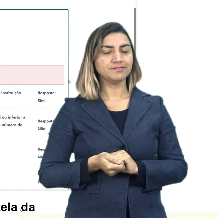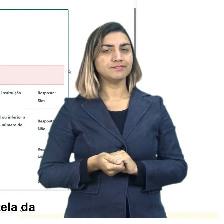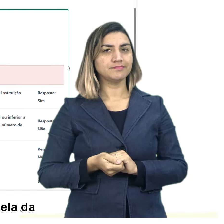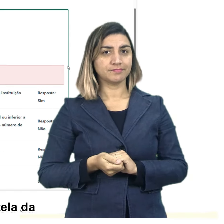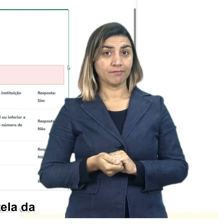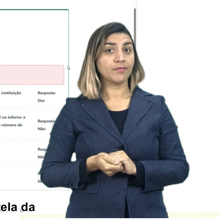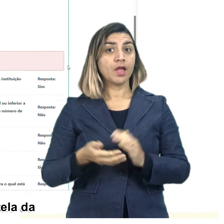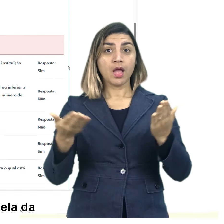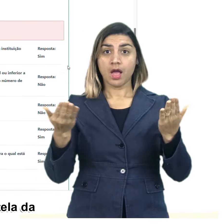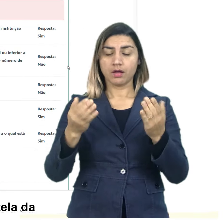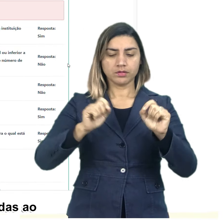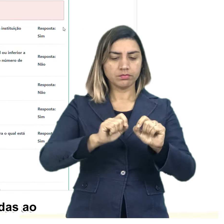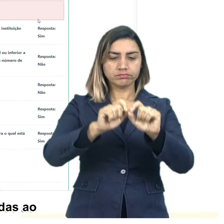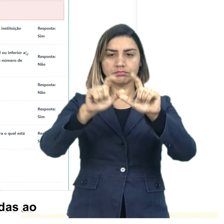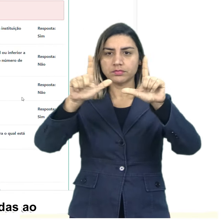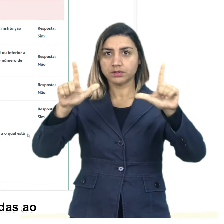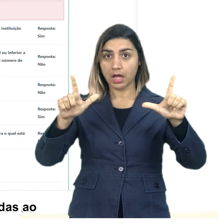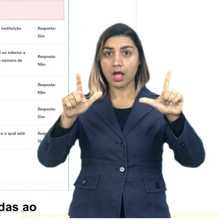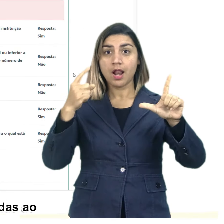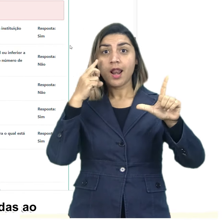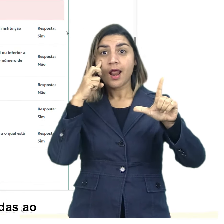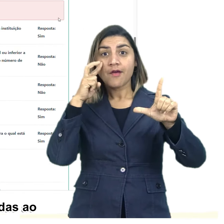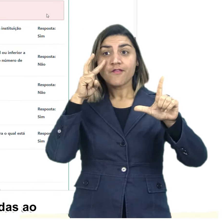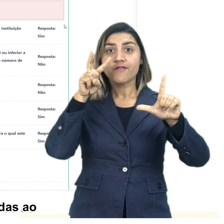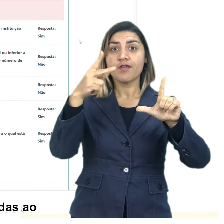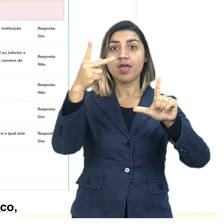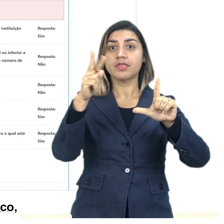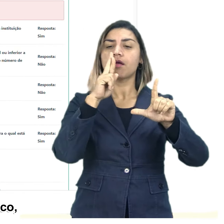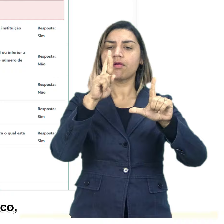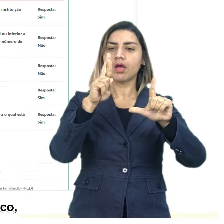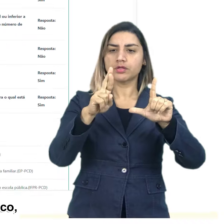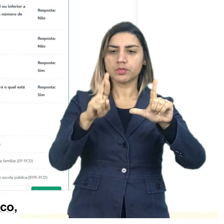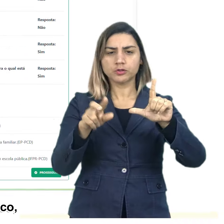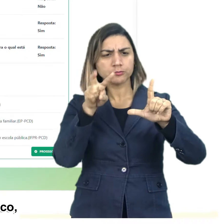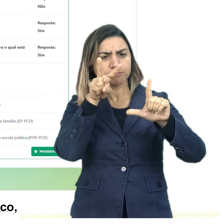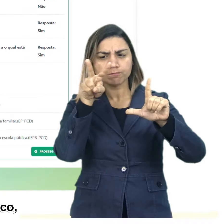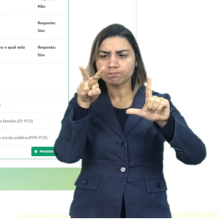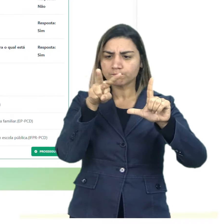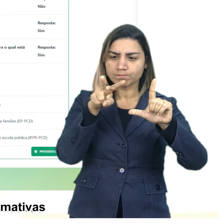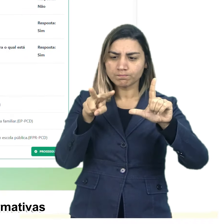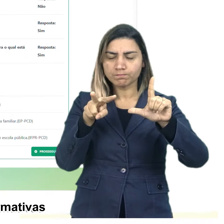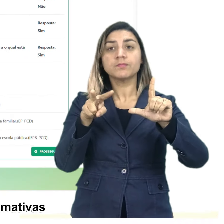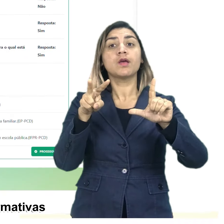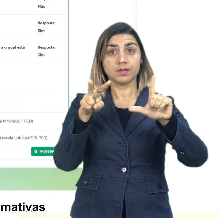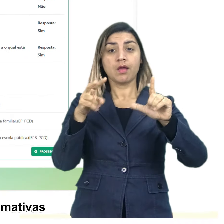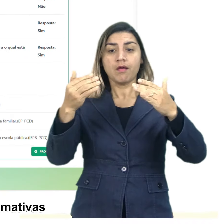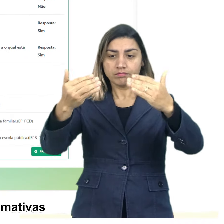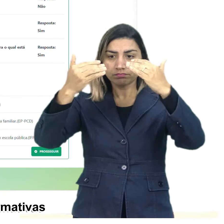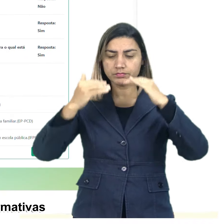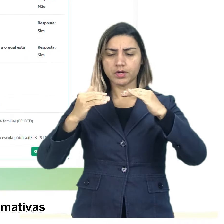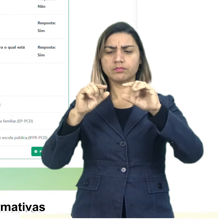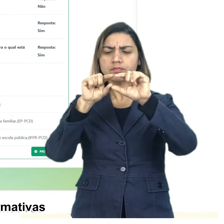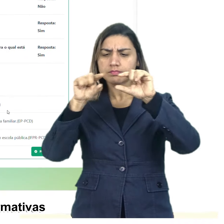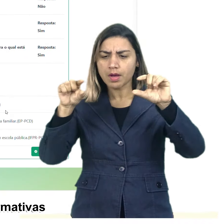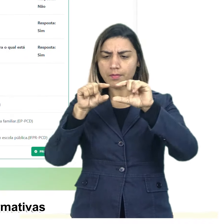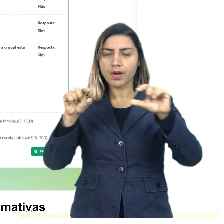Após isso, nós iremos para a tela da confirmação das respostas dadas ao questionário socioeconômico, a verificação